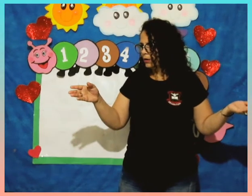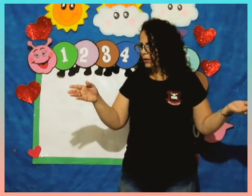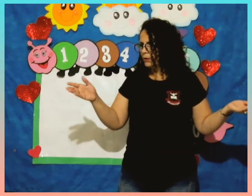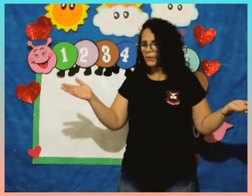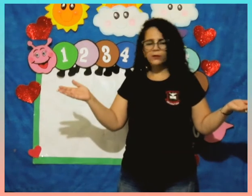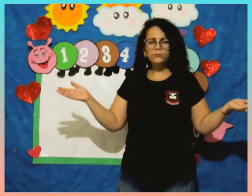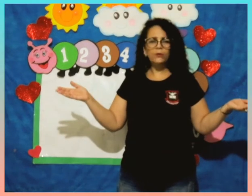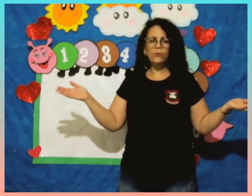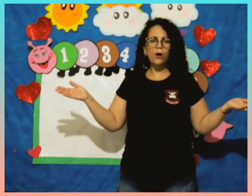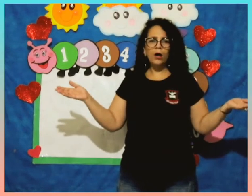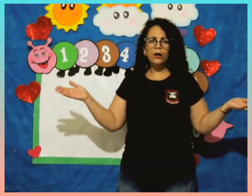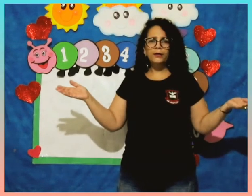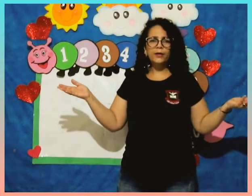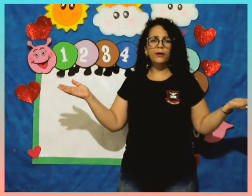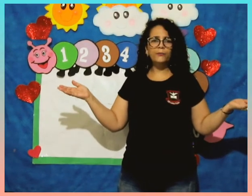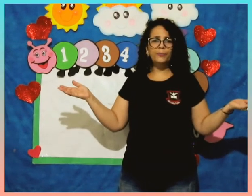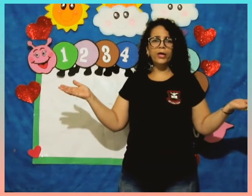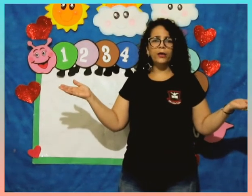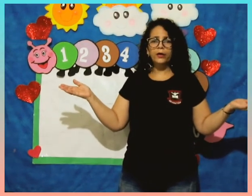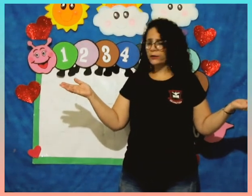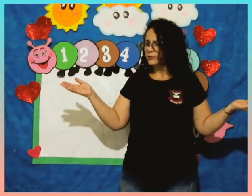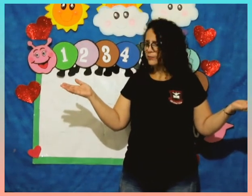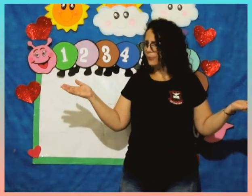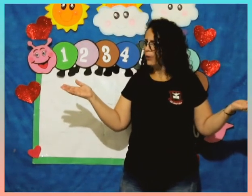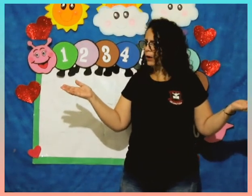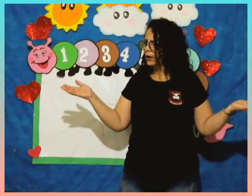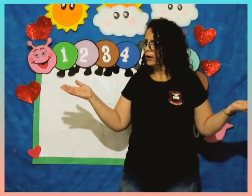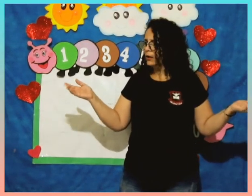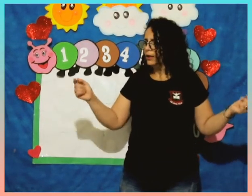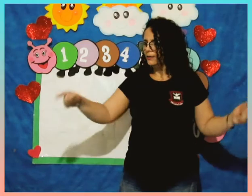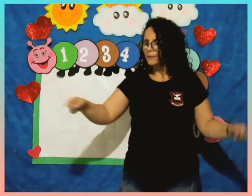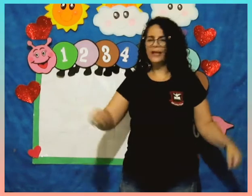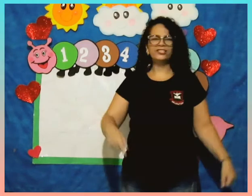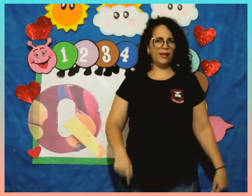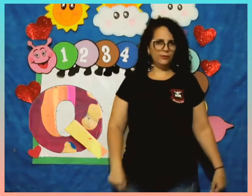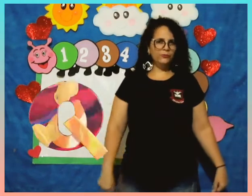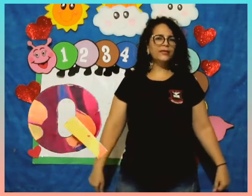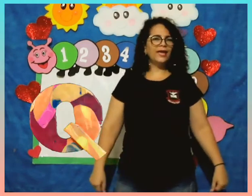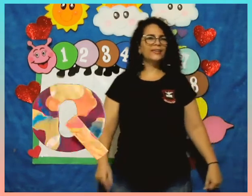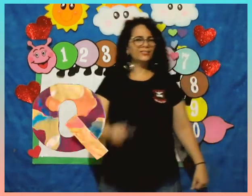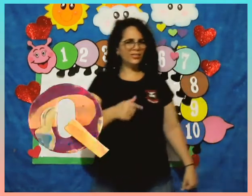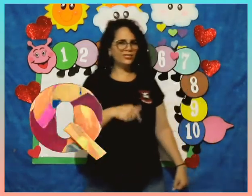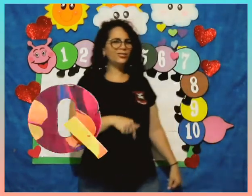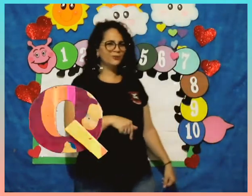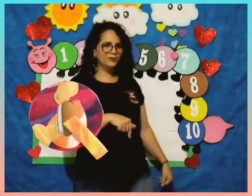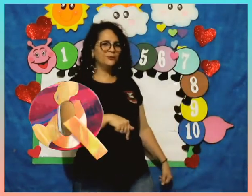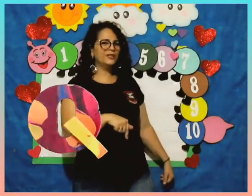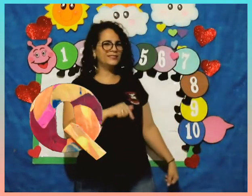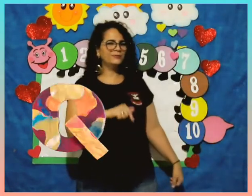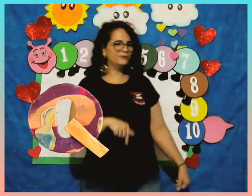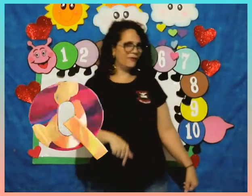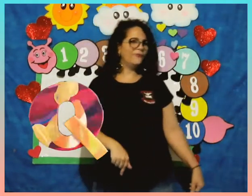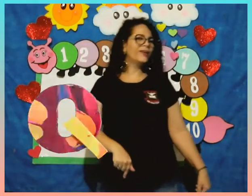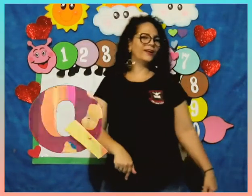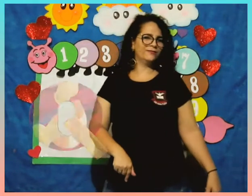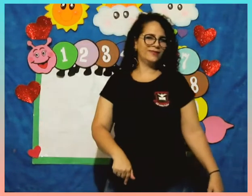Mas não tem o O e nem o P de pipoca. Mas tem o Q que a gente estudou na segunda-feira, não tem?